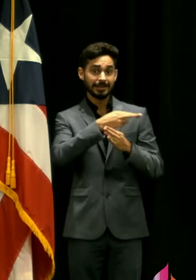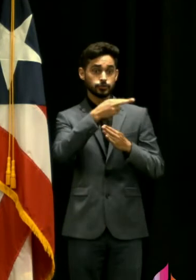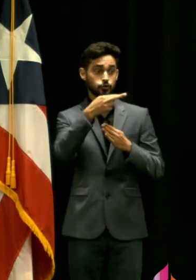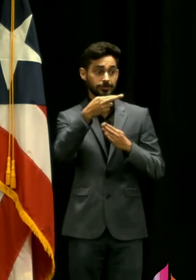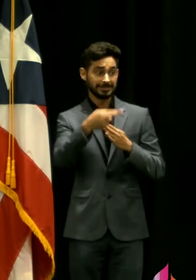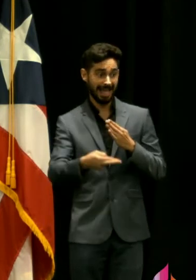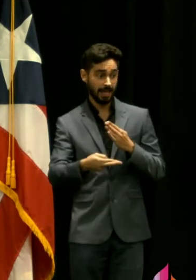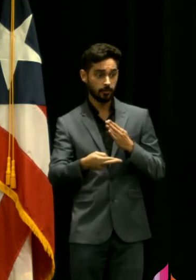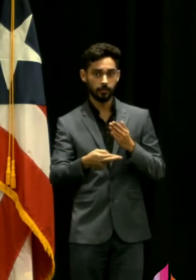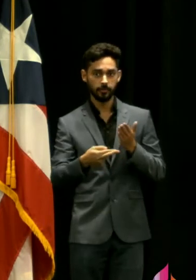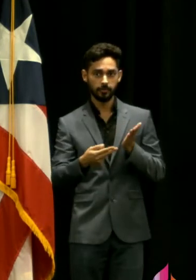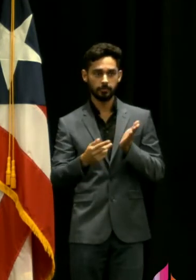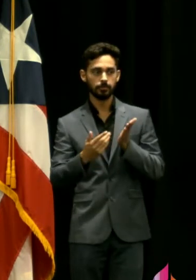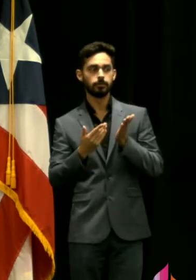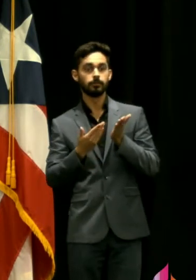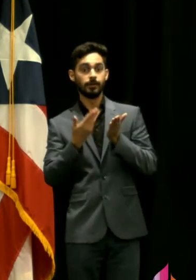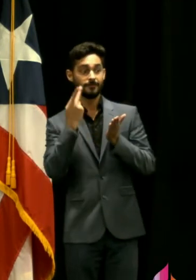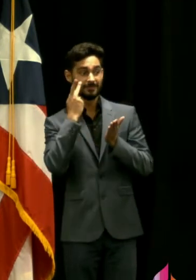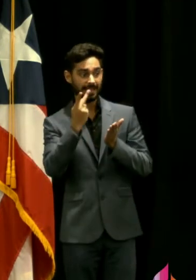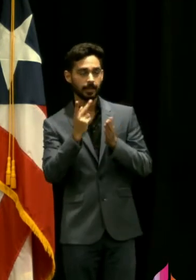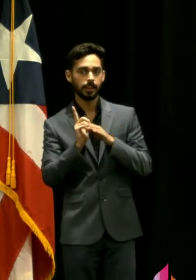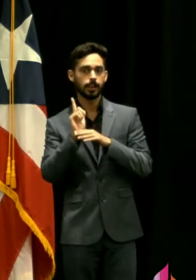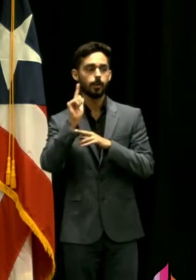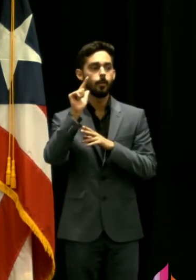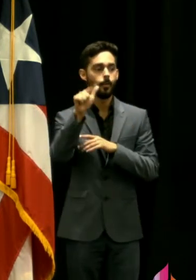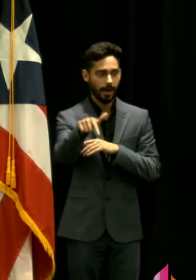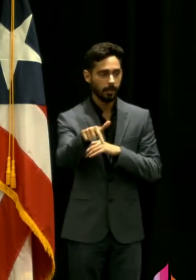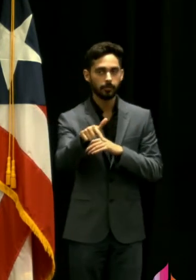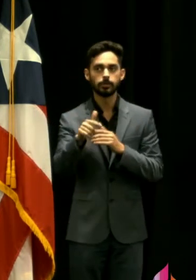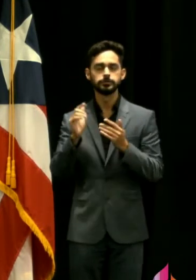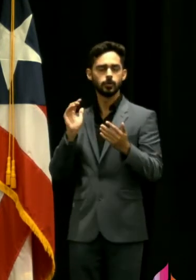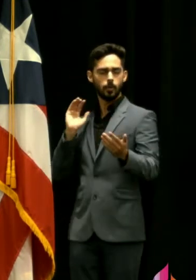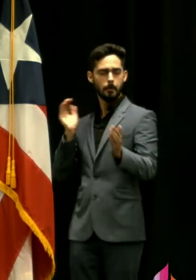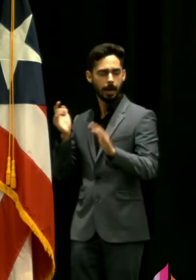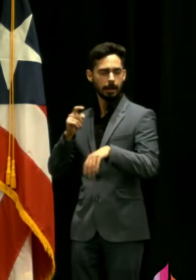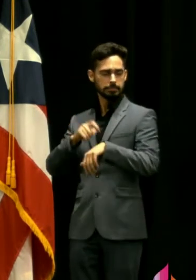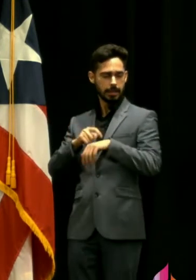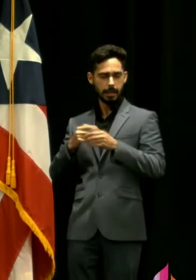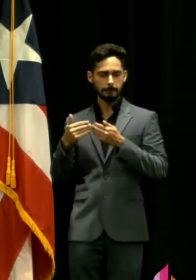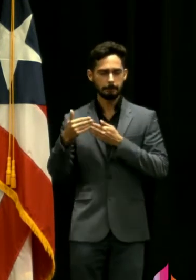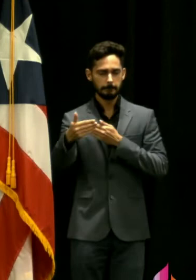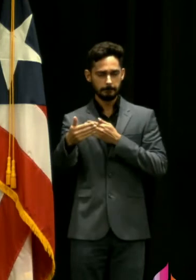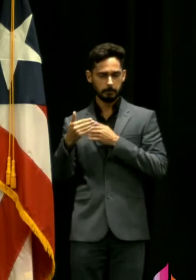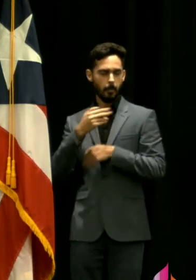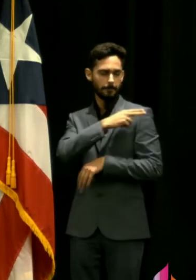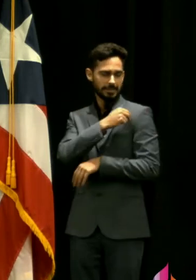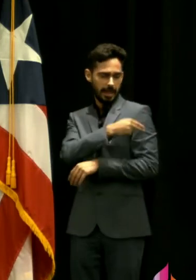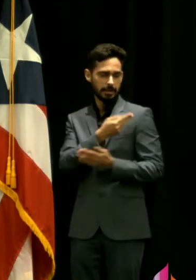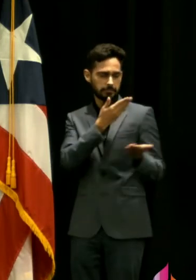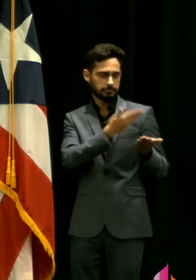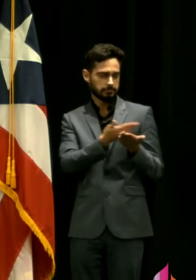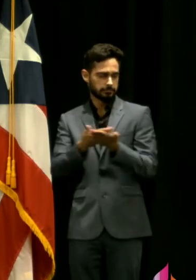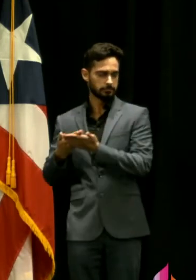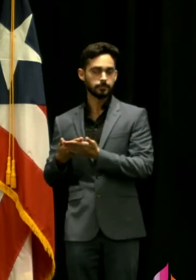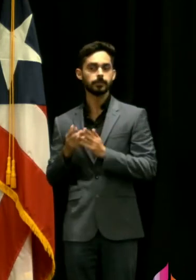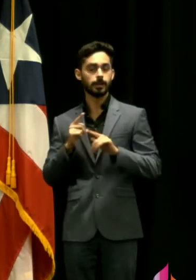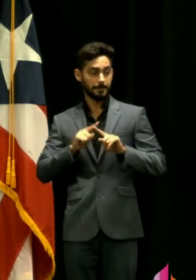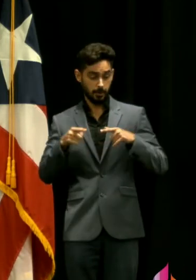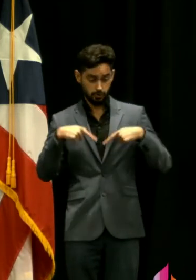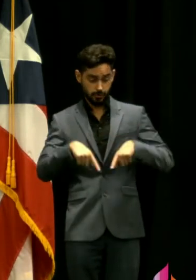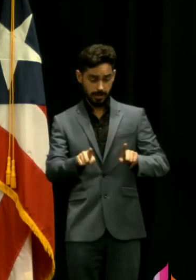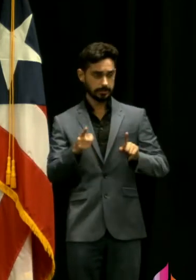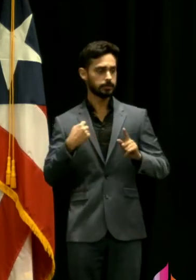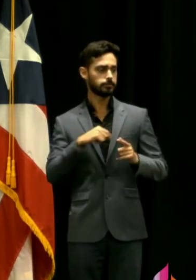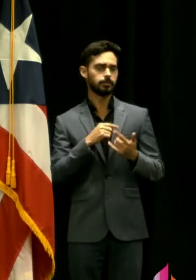aplanando hace una semana lo que se espera es que entonces los hospitales se aplane también y después caiga pero mientras tanto estamos tomando medidas las